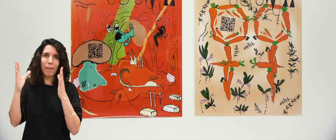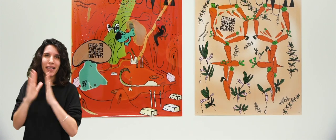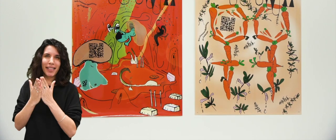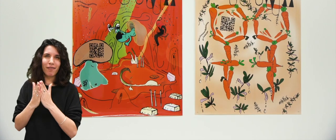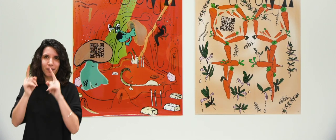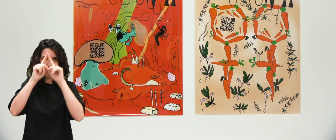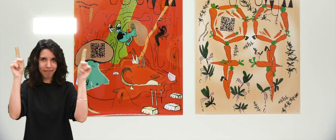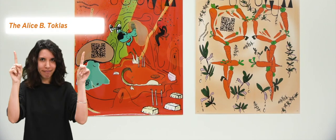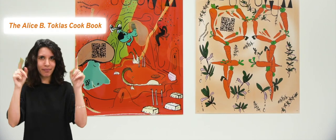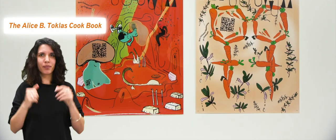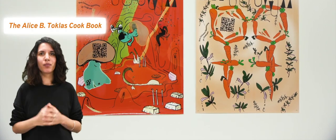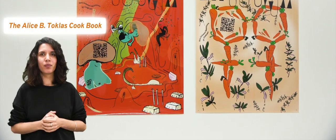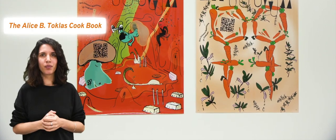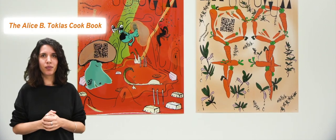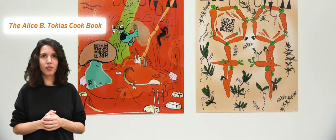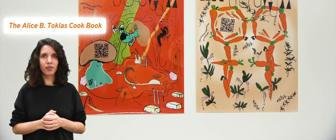Alice Bettauclas.